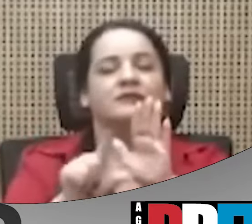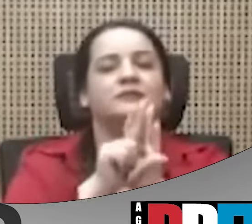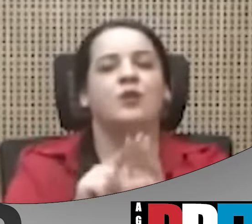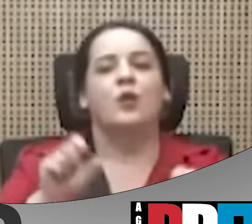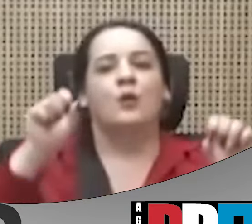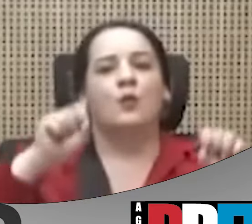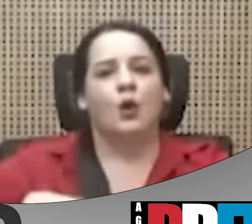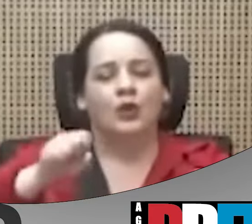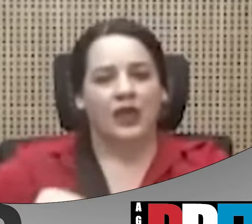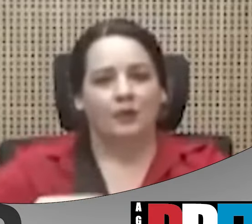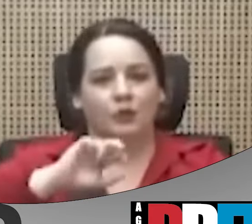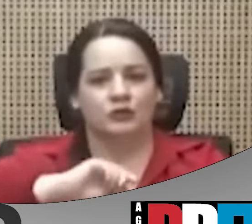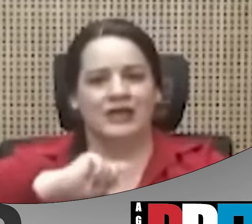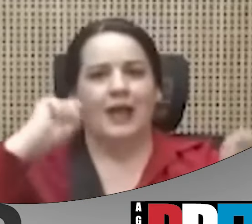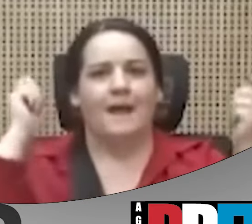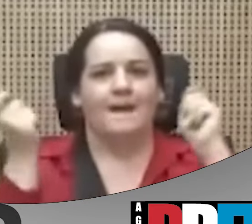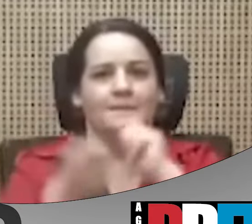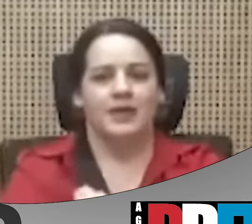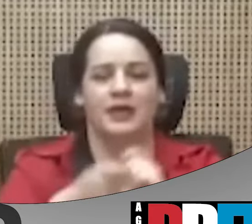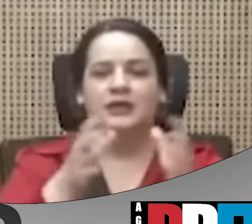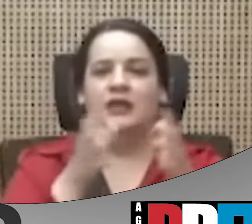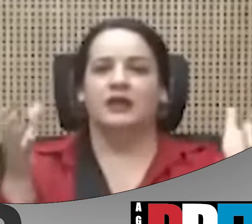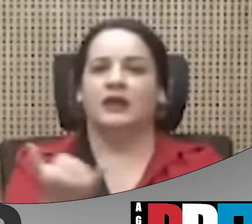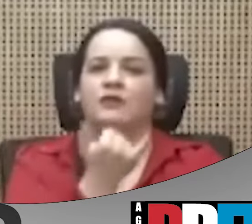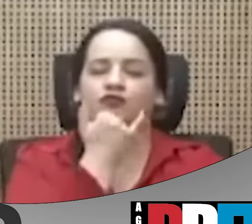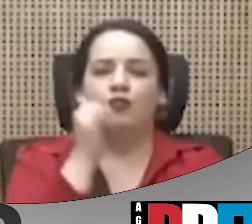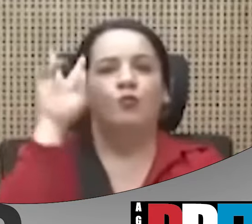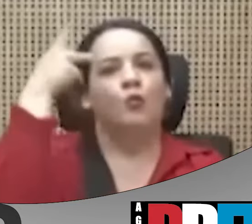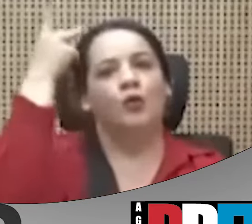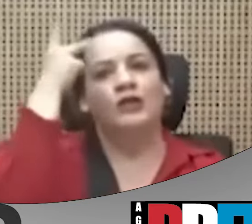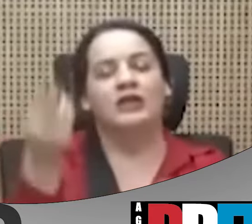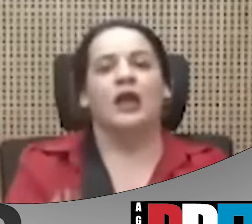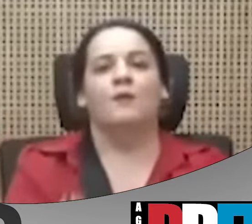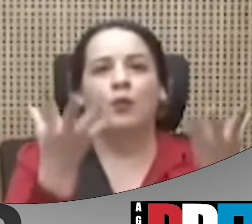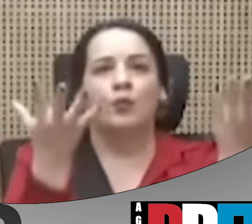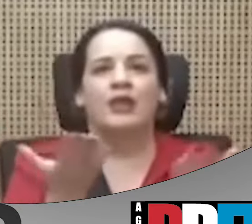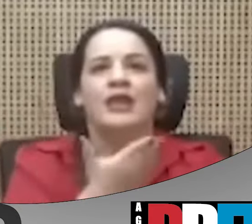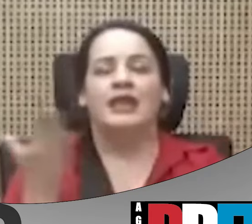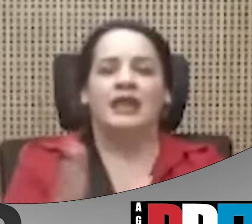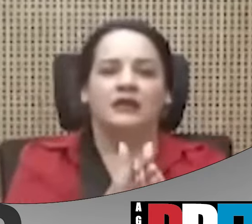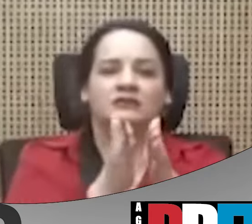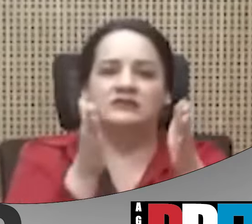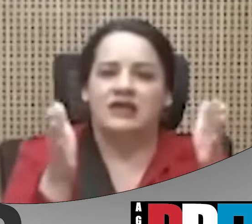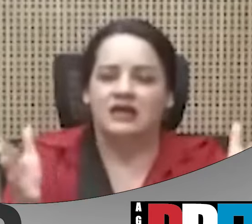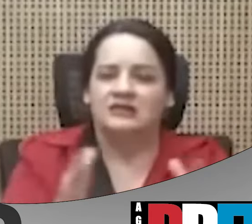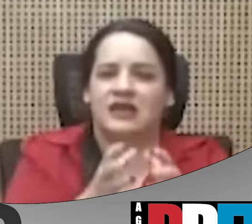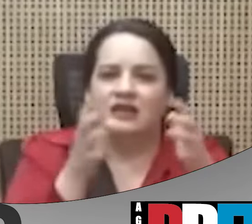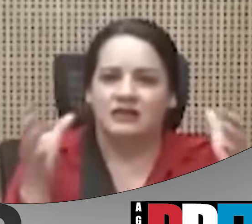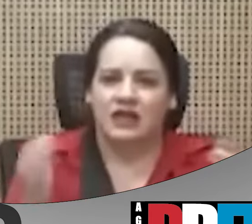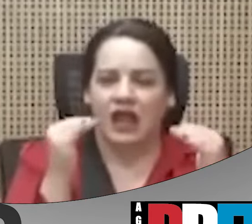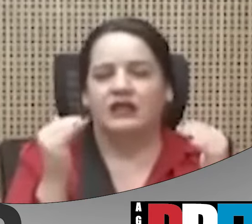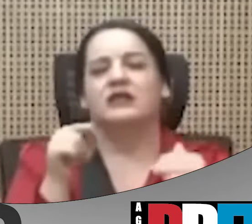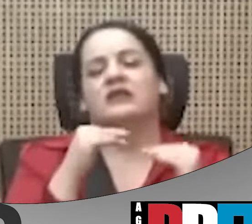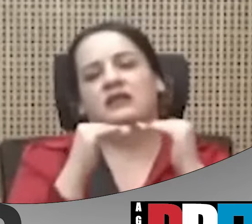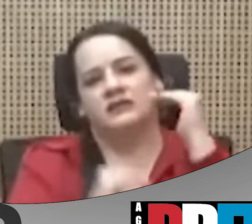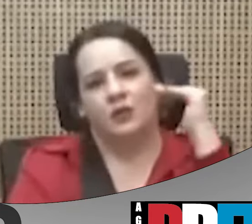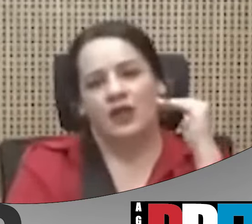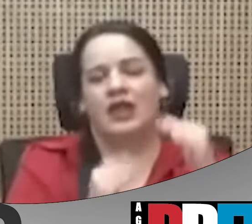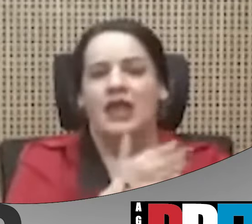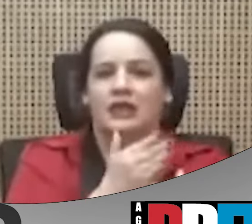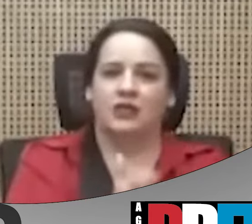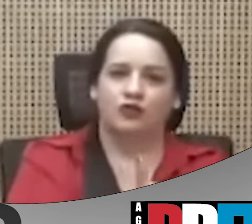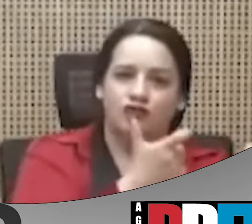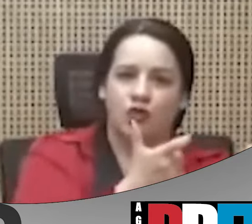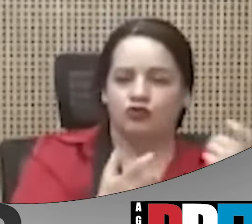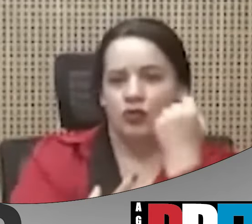podremos revertir este grave error de política pública que ensancha las enormes desigualdades entre ricos y